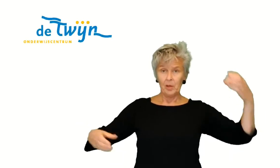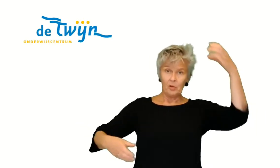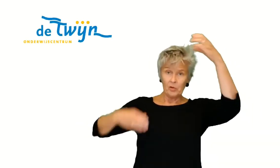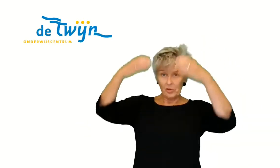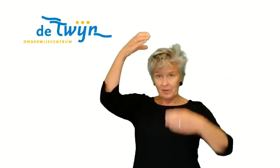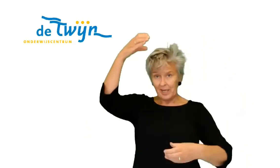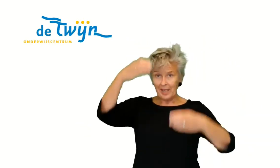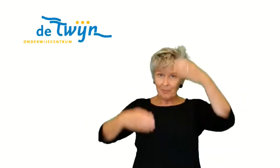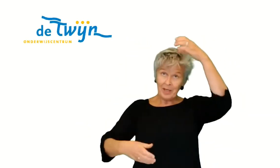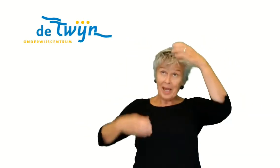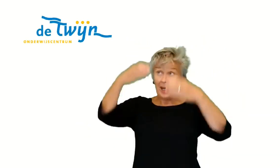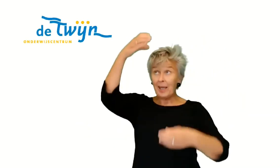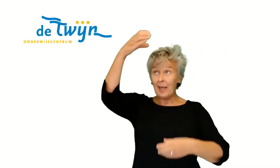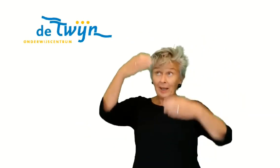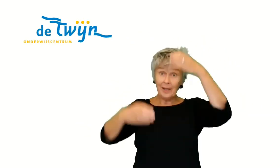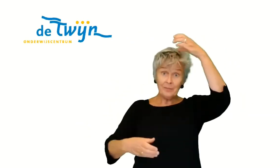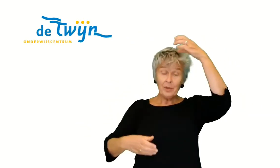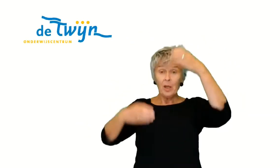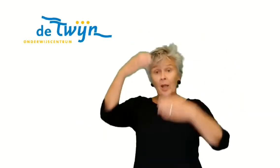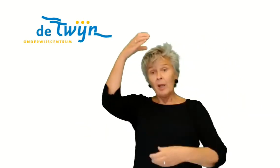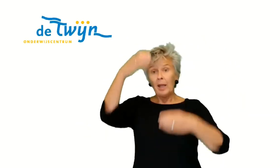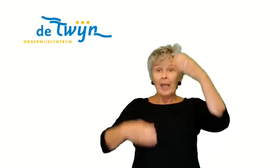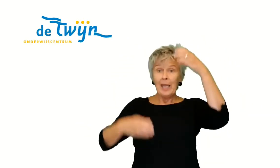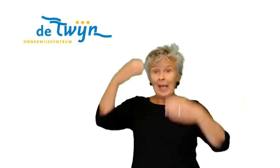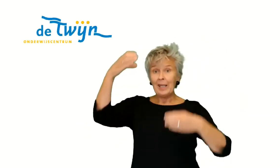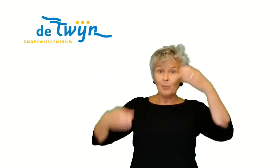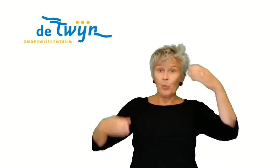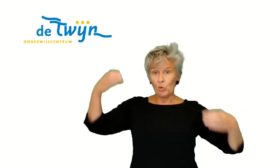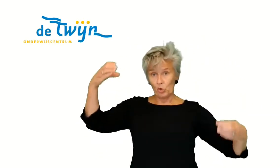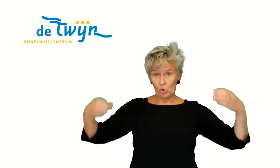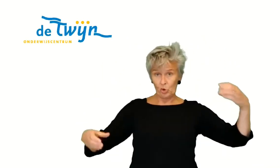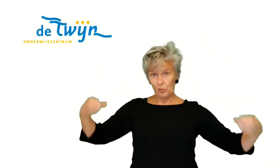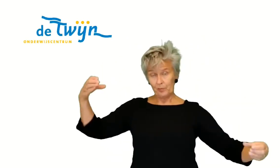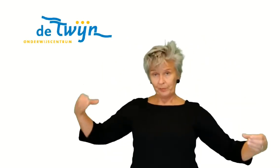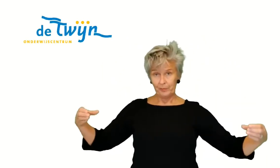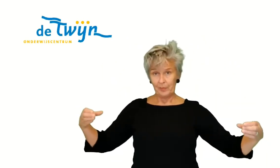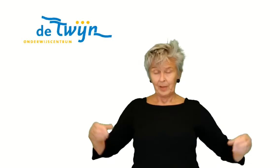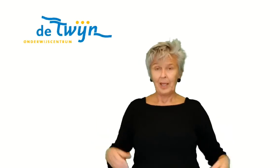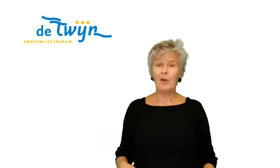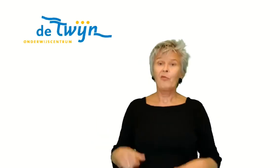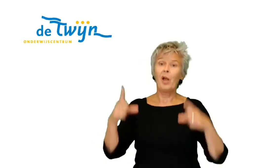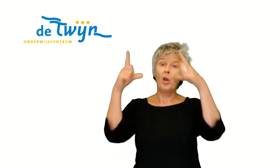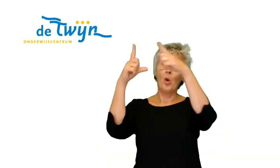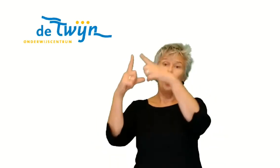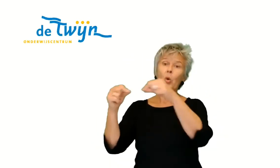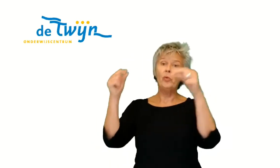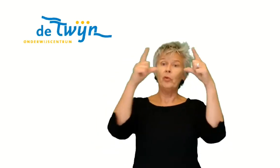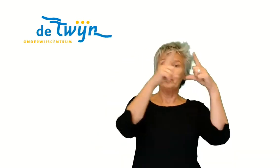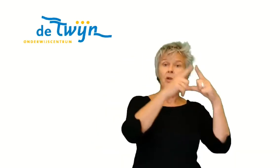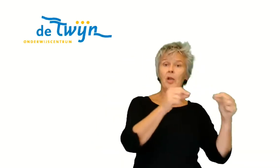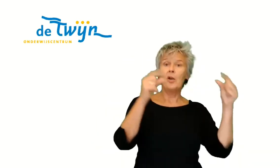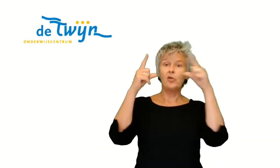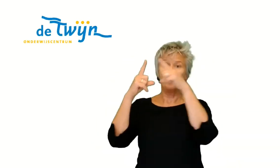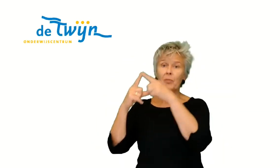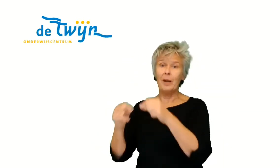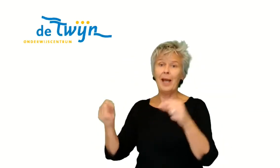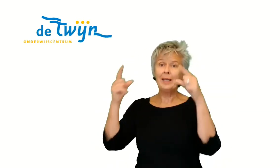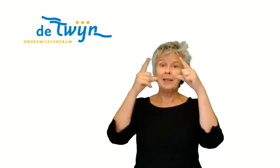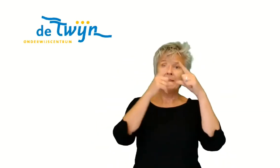Dus tegen elkaar in, hè? In het bos. Er vallen honderdduizend blaadjes